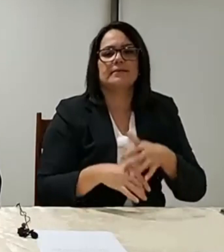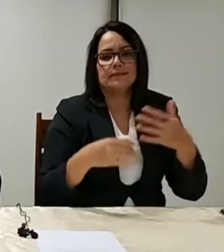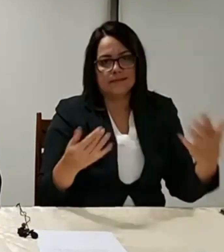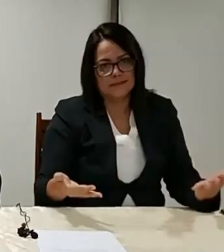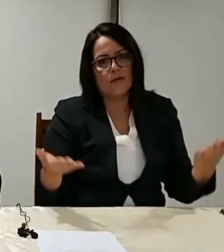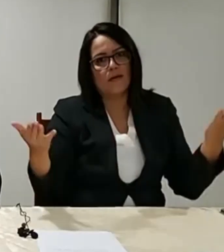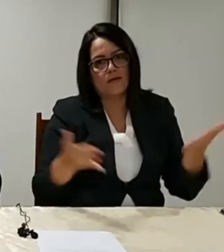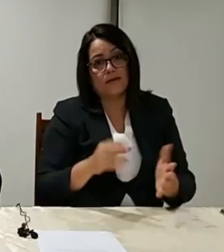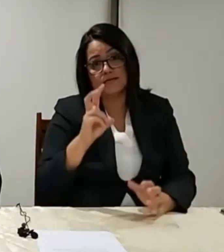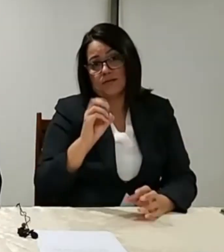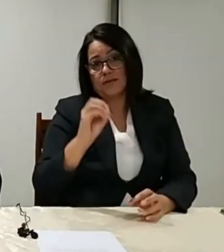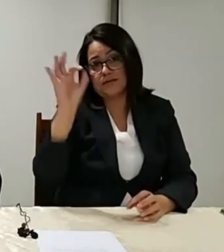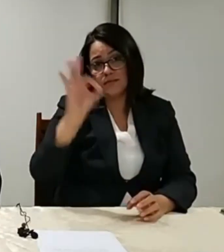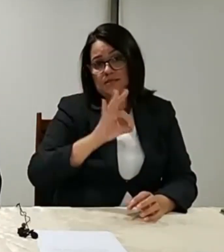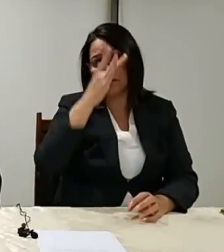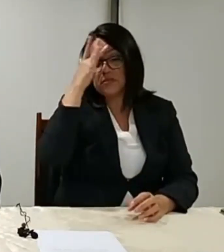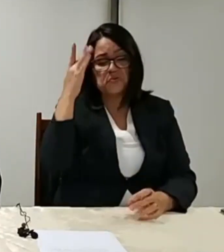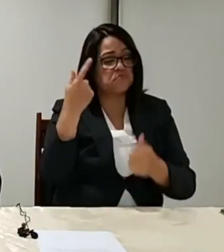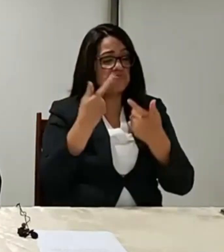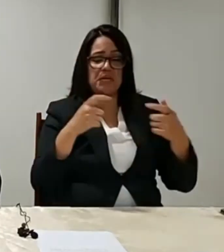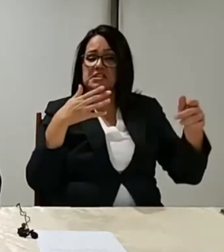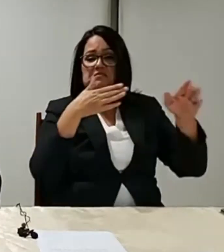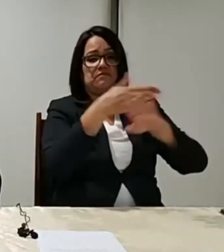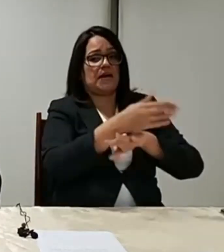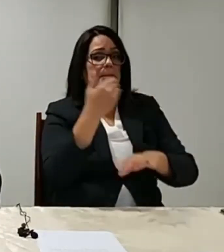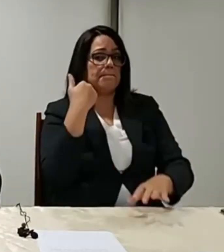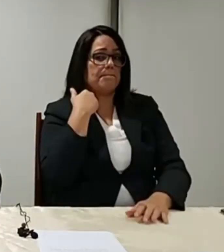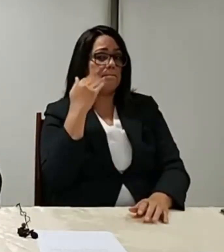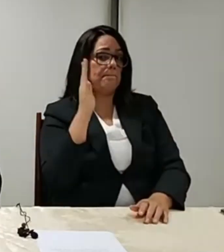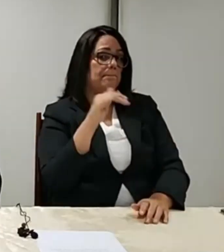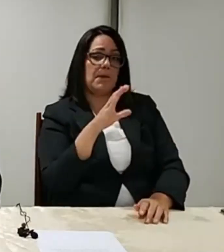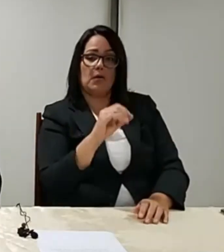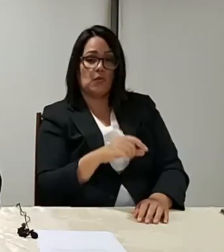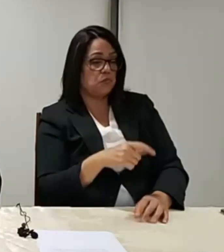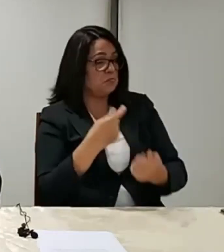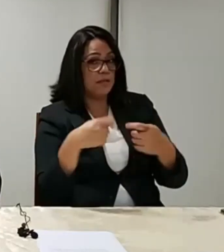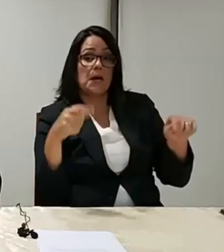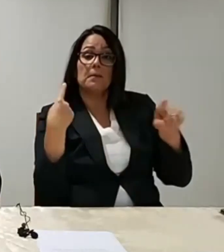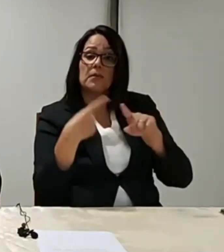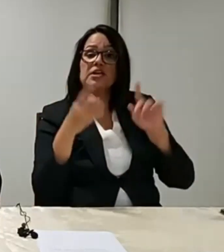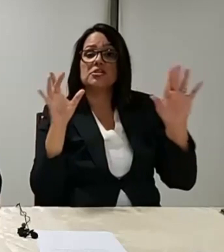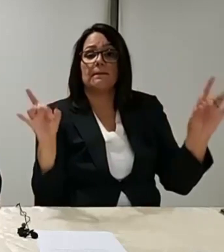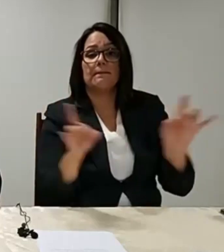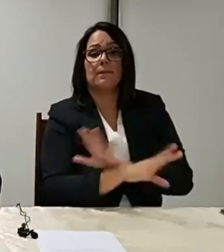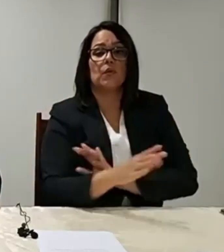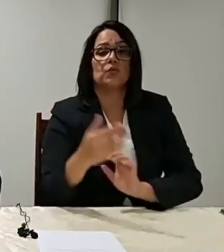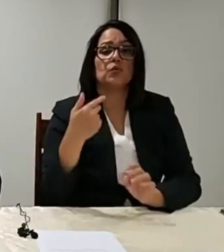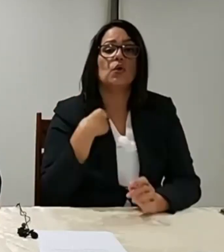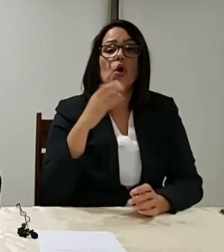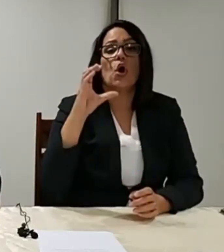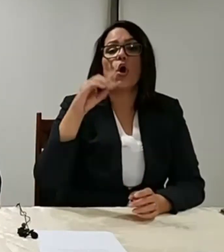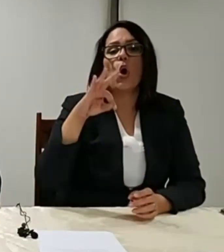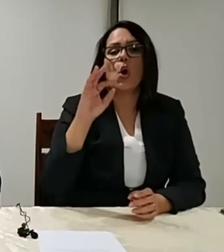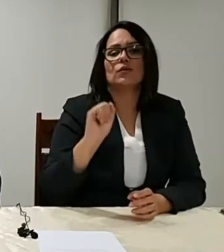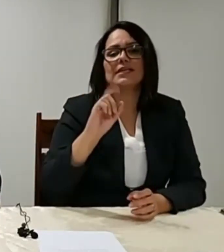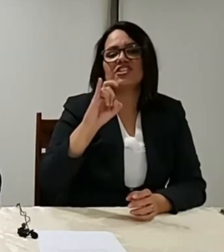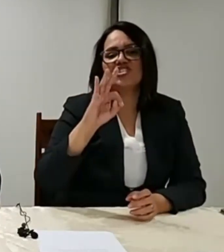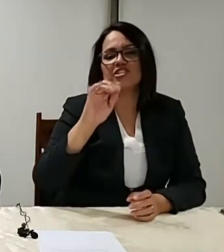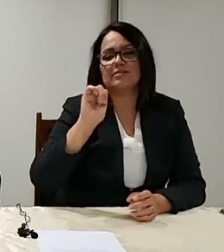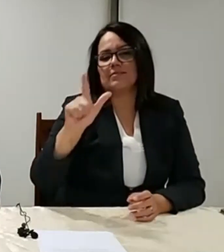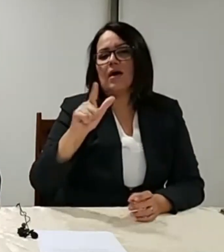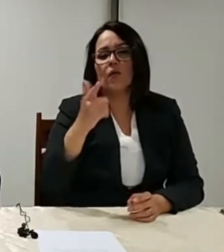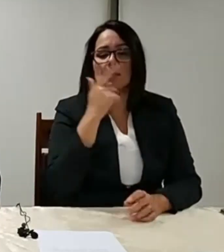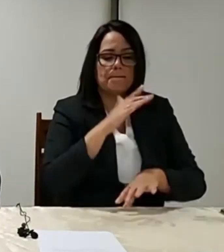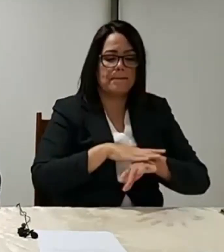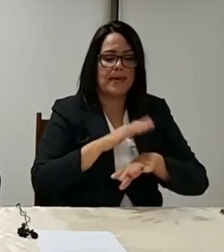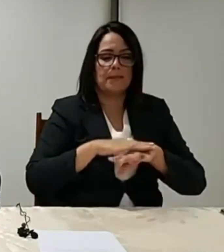Metade das pessoas não irão às agências, porque tem contas digitais da Caixa Econômica Federal e comprarão em casa, de casa.